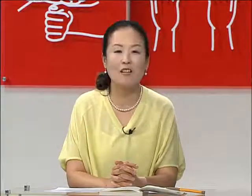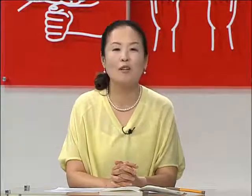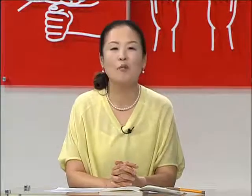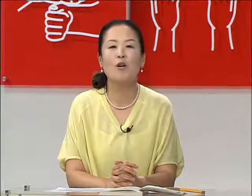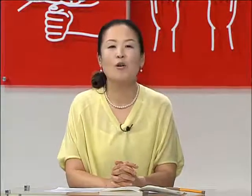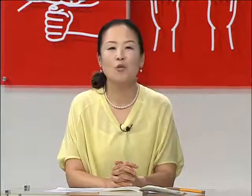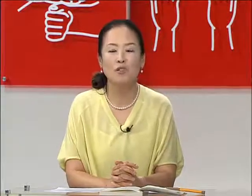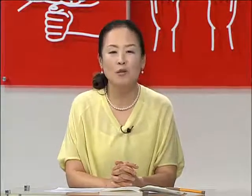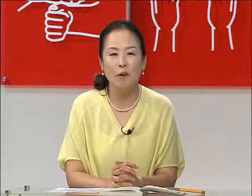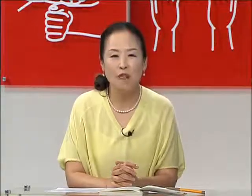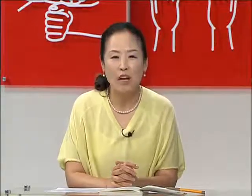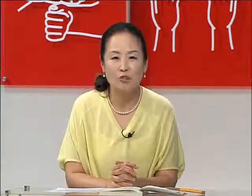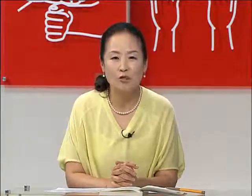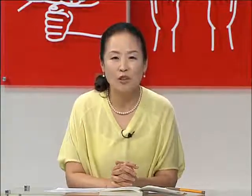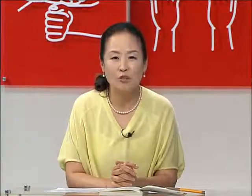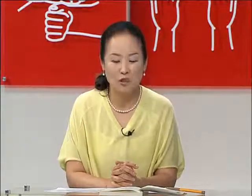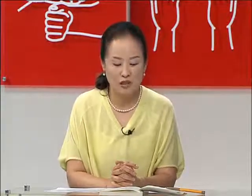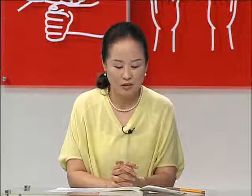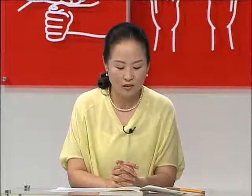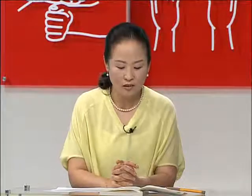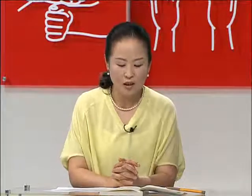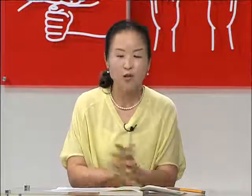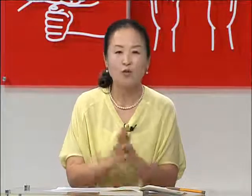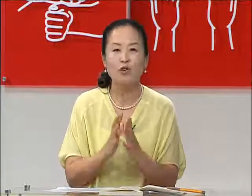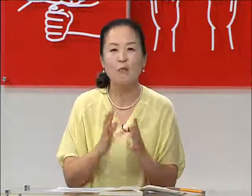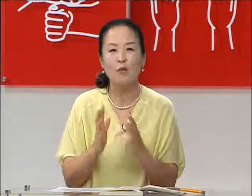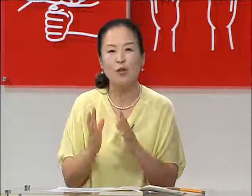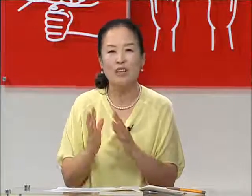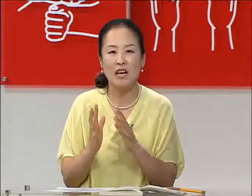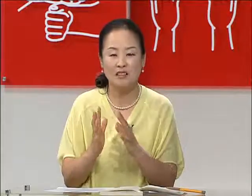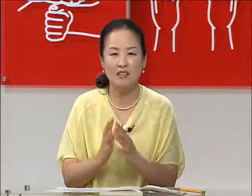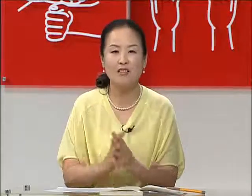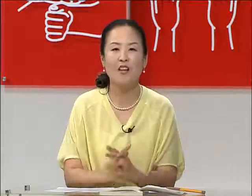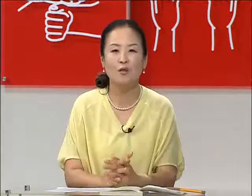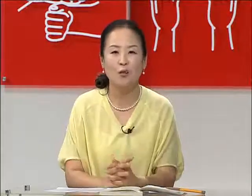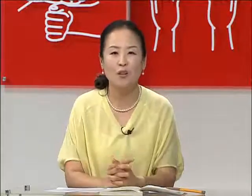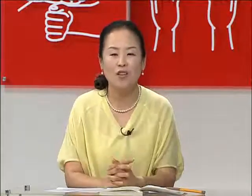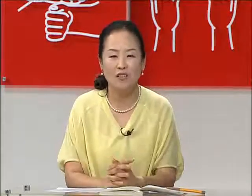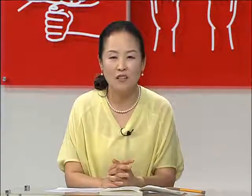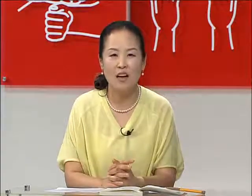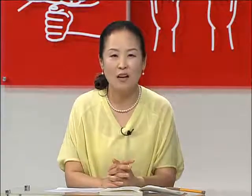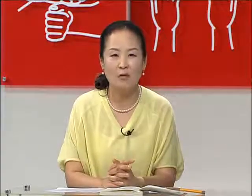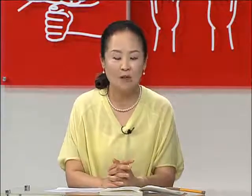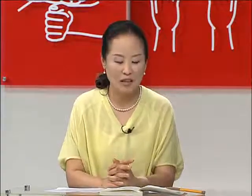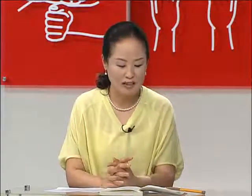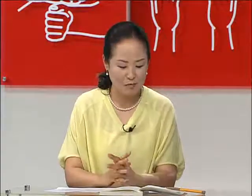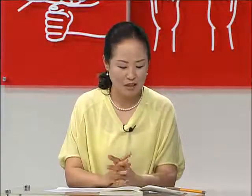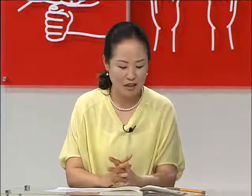자 그럼 오늘 배운 한국 수화 중에서 수화 표현이 같은 동형어를 알아보도록 하겠습니다.